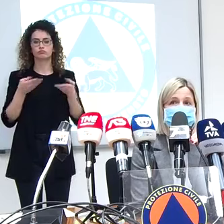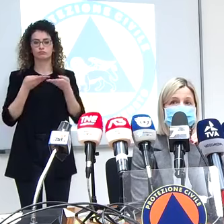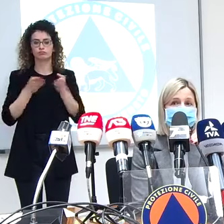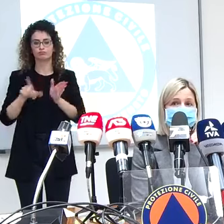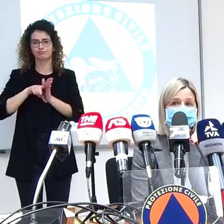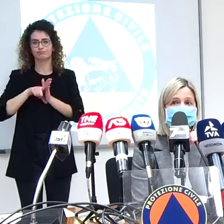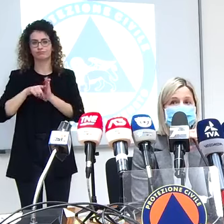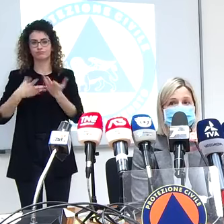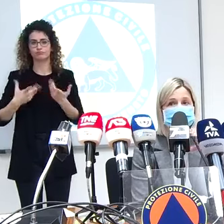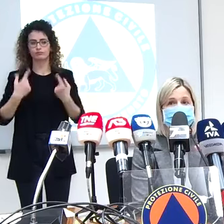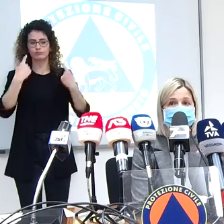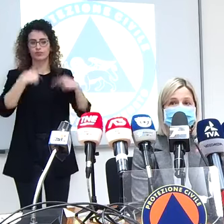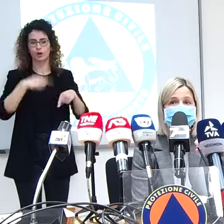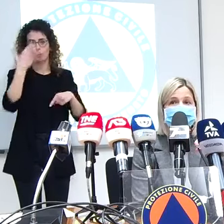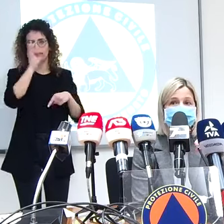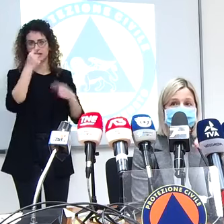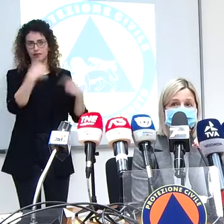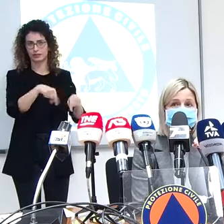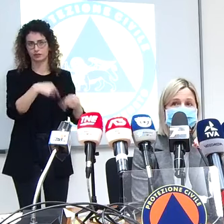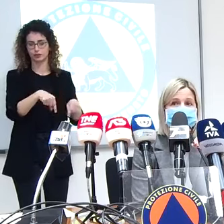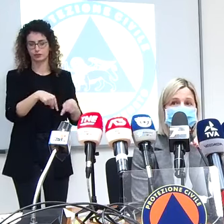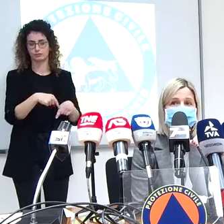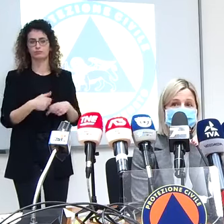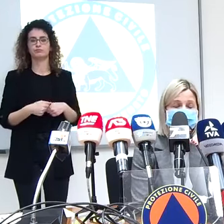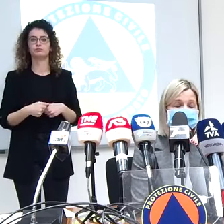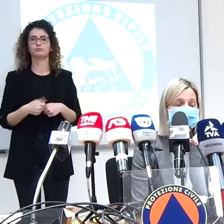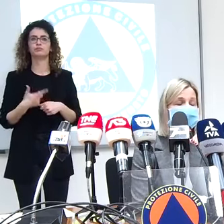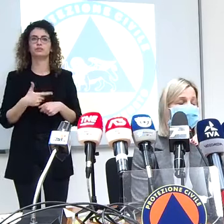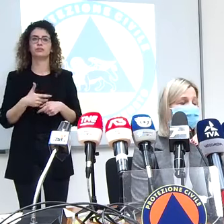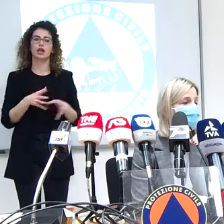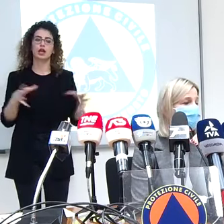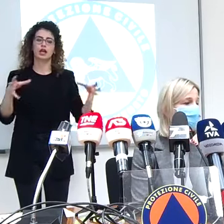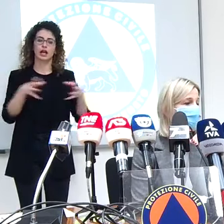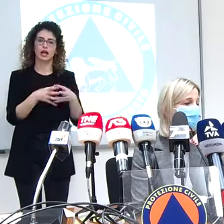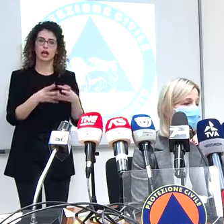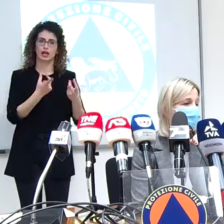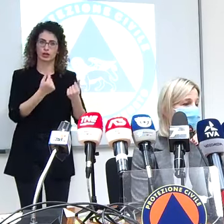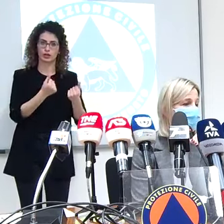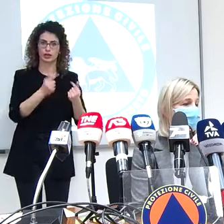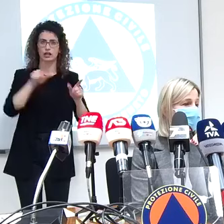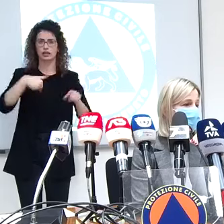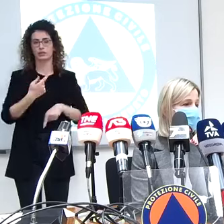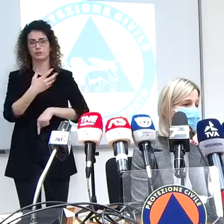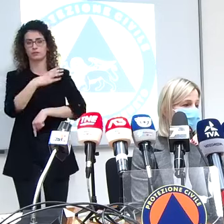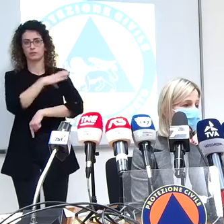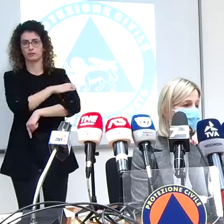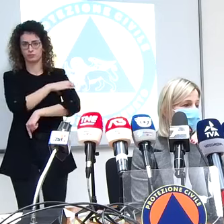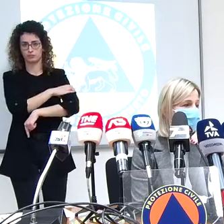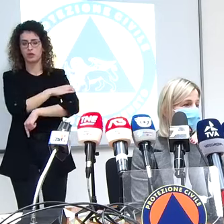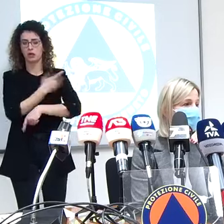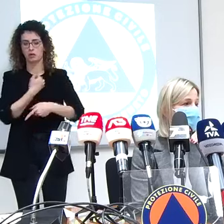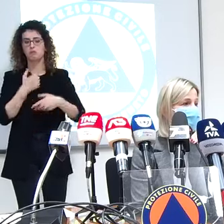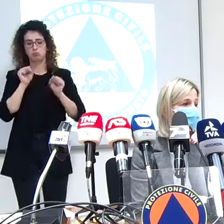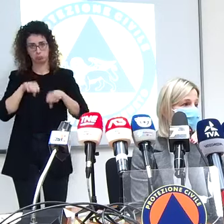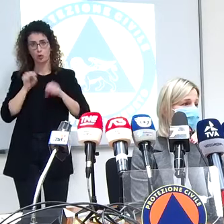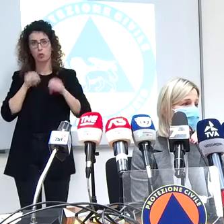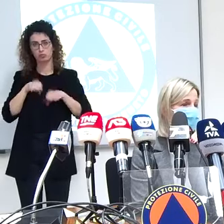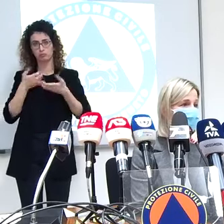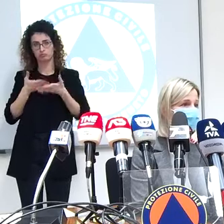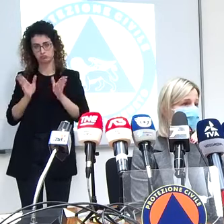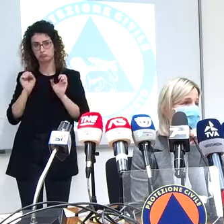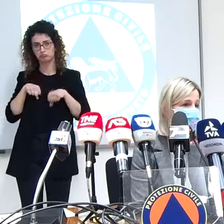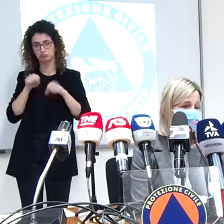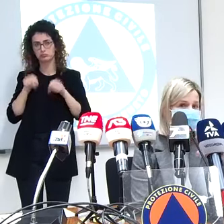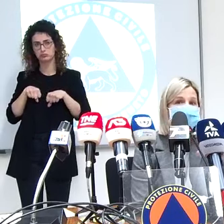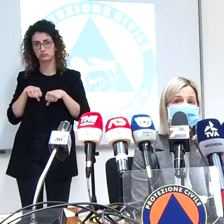da parte loro quindi da parte sia delle categorie economiche sia dei sindacati massima disponibilità con l